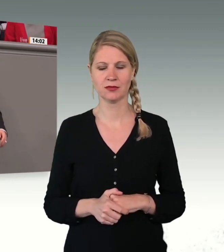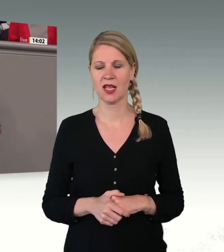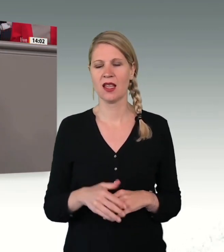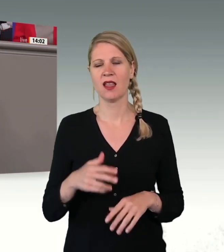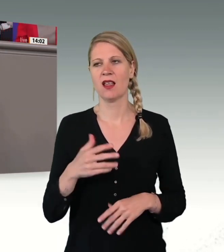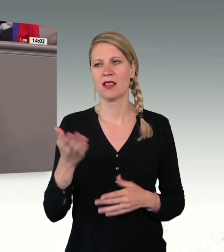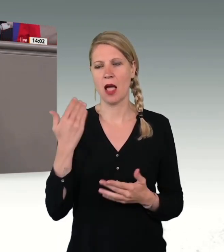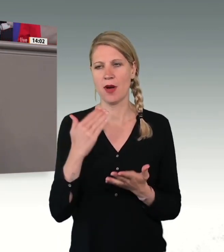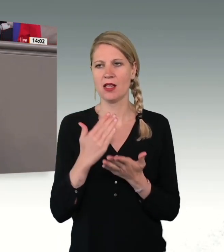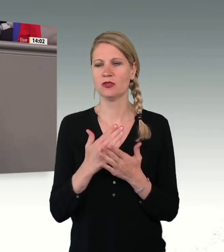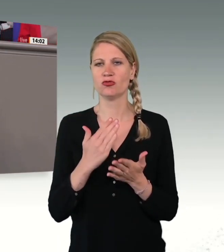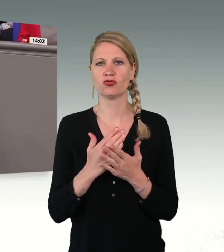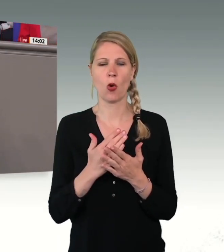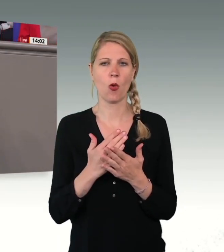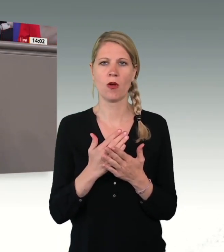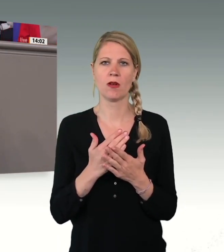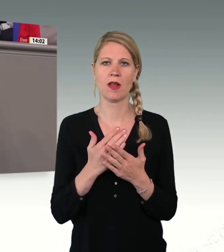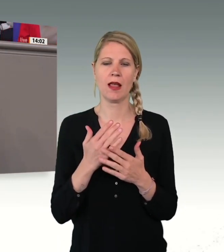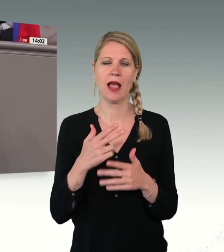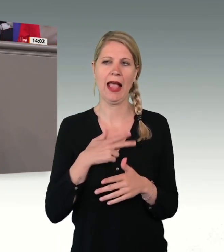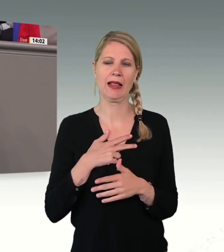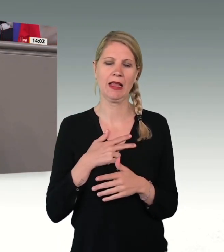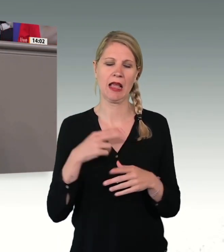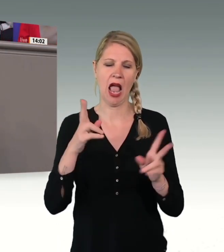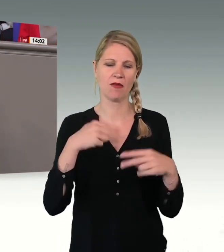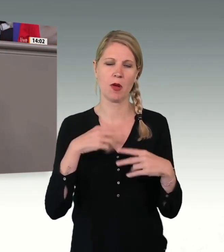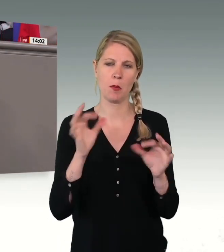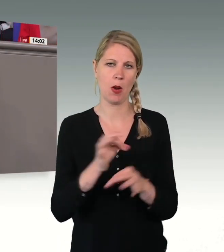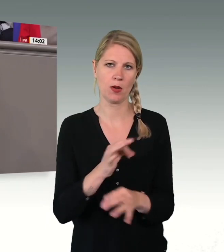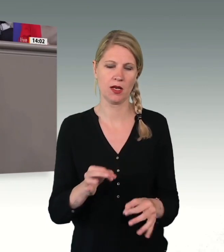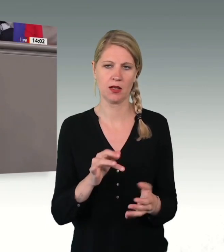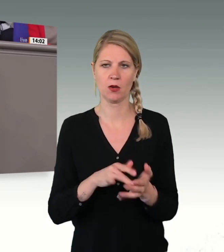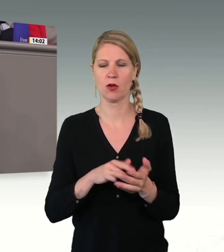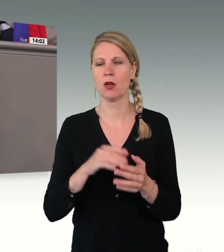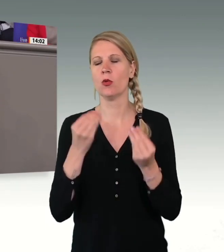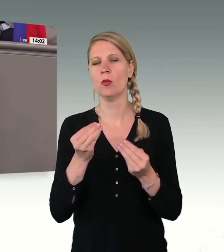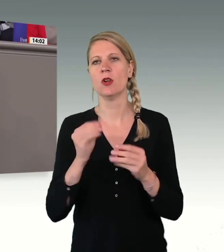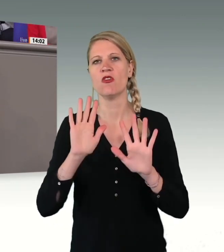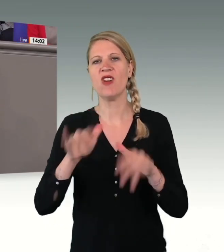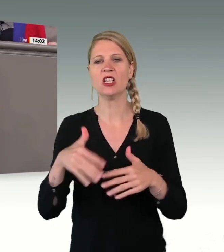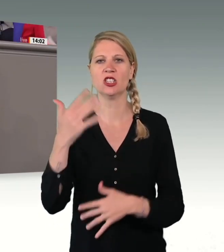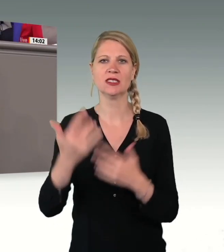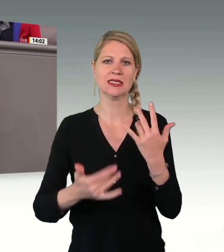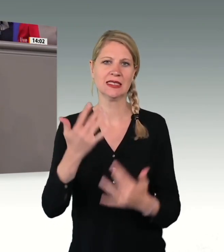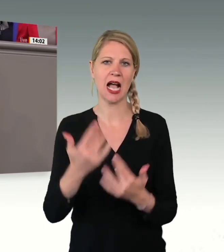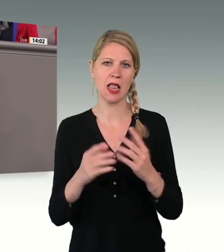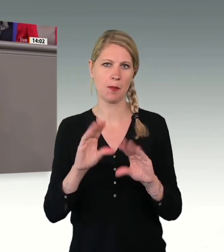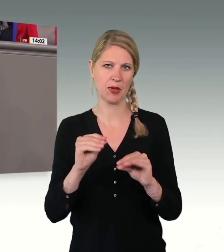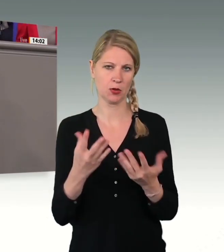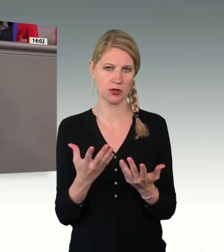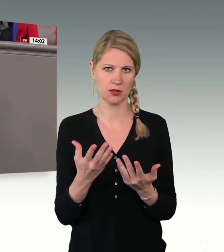mit falschen Zahlen operiert. Wissen Sie, gerade das Thema Migration ist ein Thema, das seit